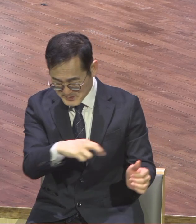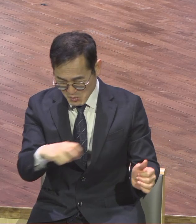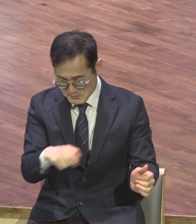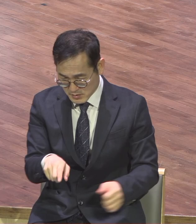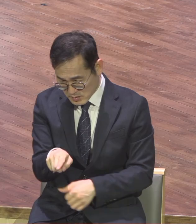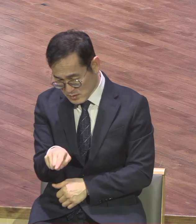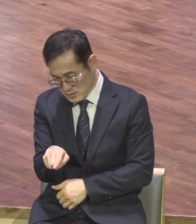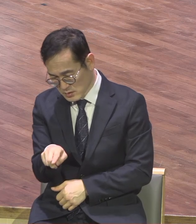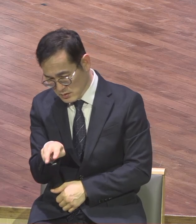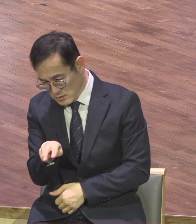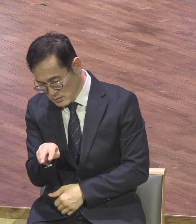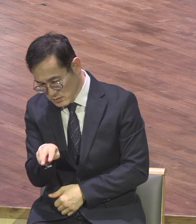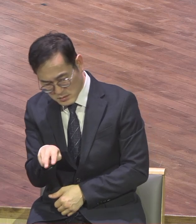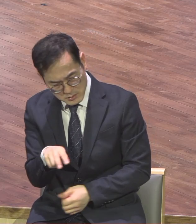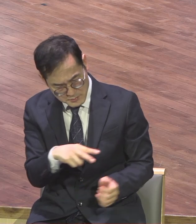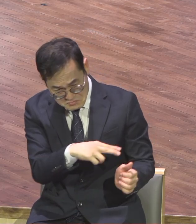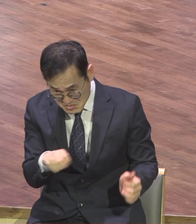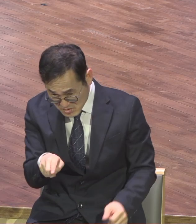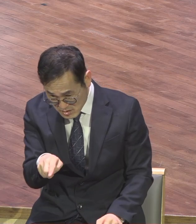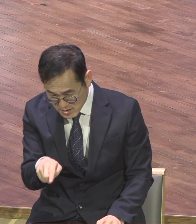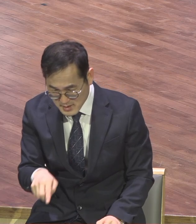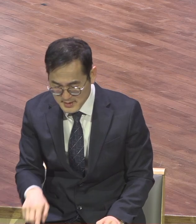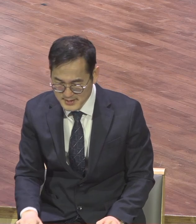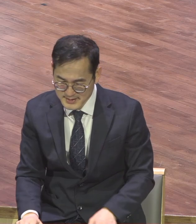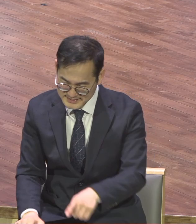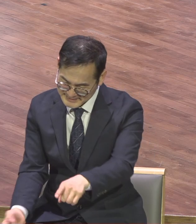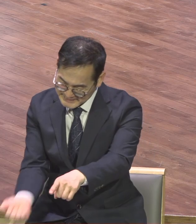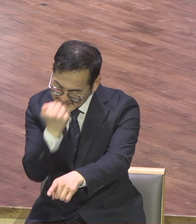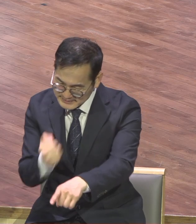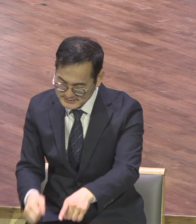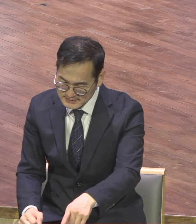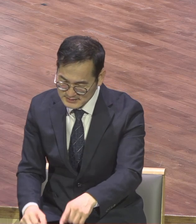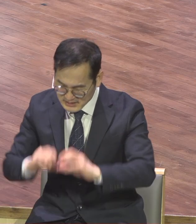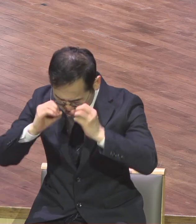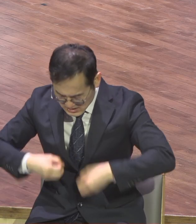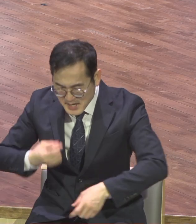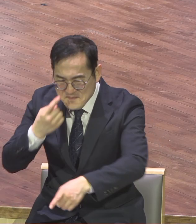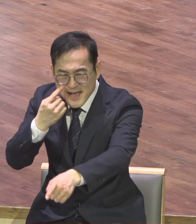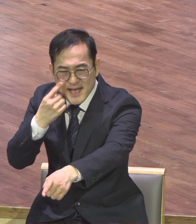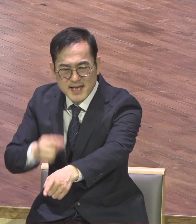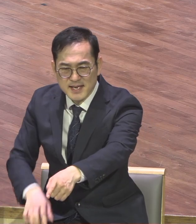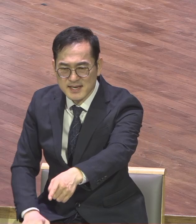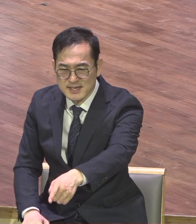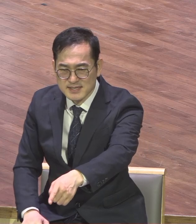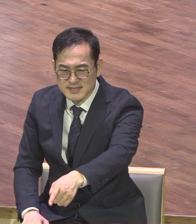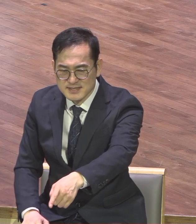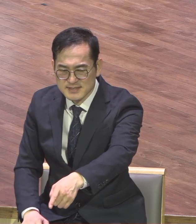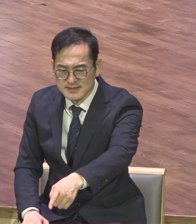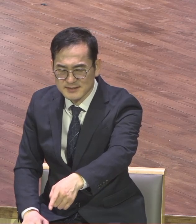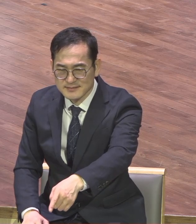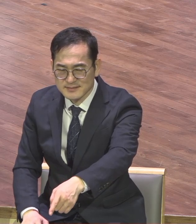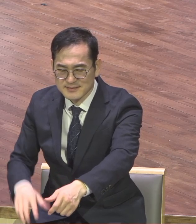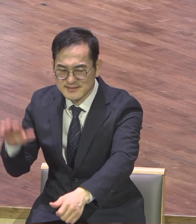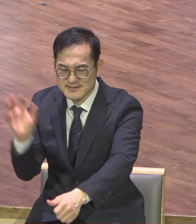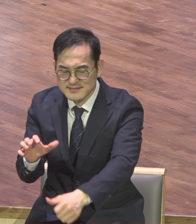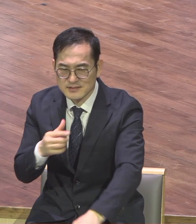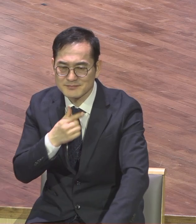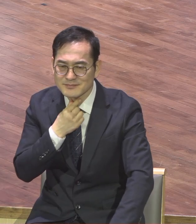정말로 양심도 없네 집꾸라지를 모르고 계속 미워하네 계속 어떻게 그럴 수 있냐 하나님의 고개수이면